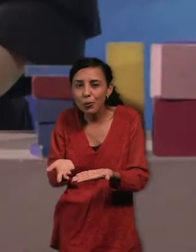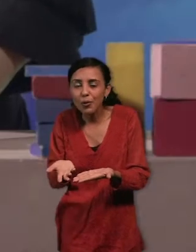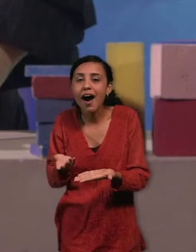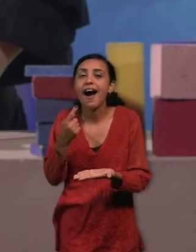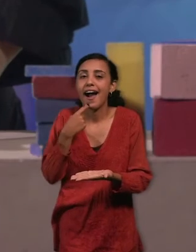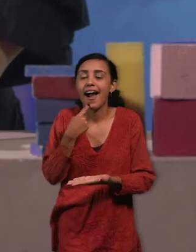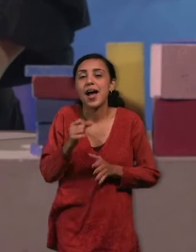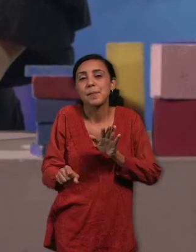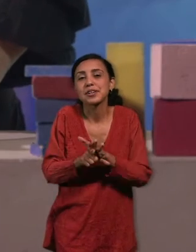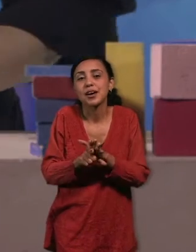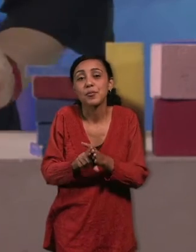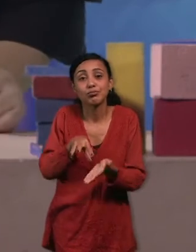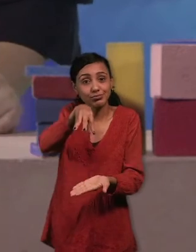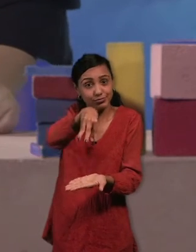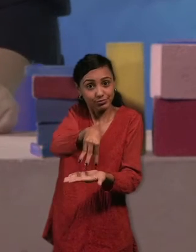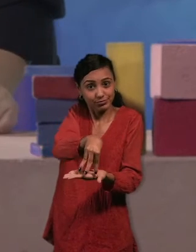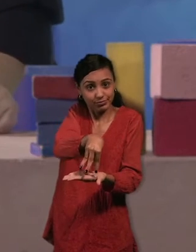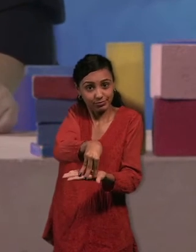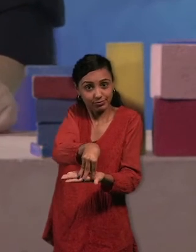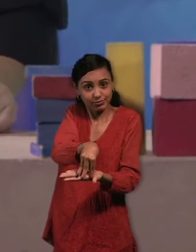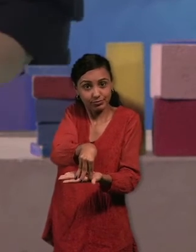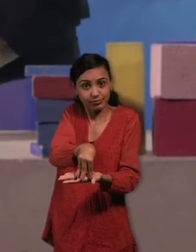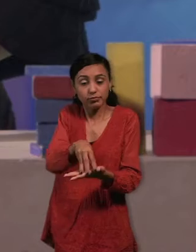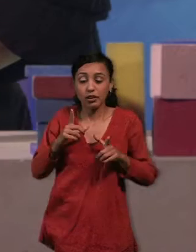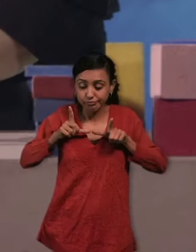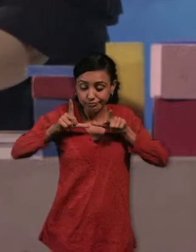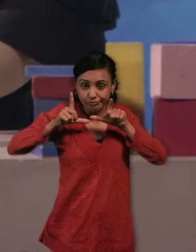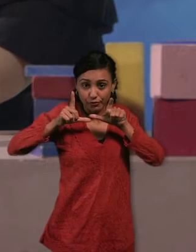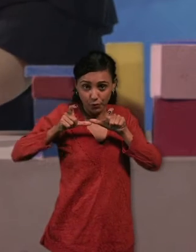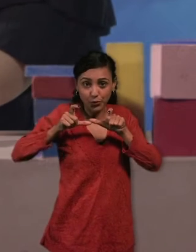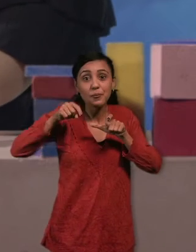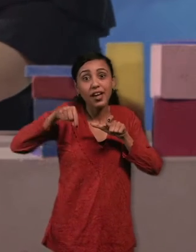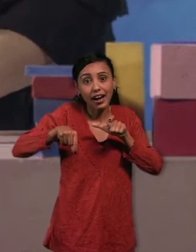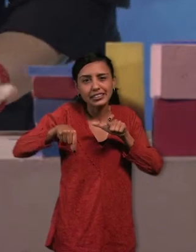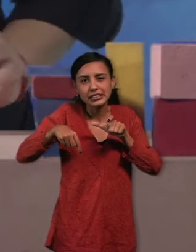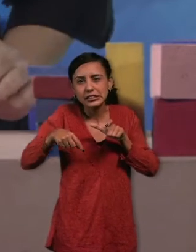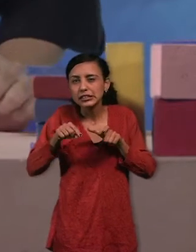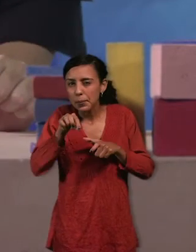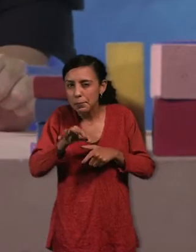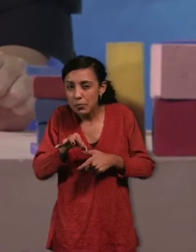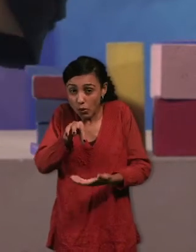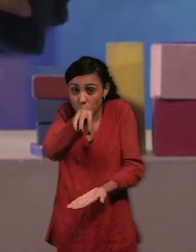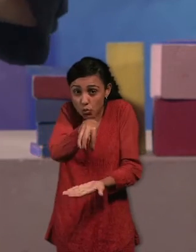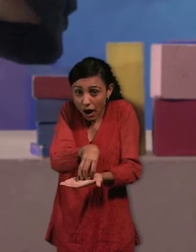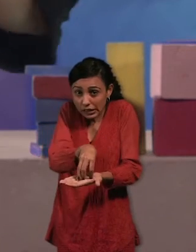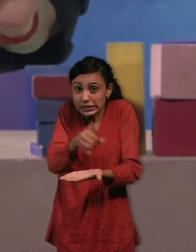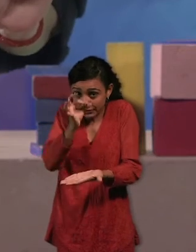con la pirámide, la ubicamos en el espacio en donde le vamos a tirar la foto y tenemos que saber bien en qué punto del espacio la estamos poniendo, porque si no el truco no